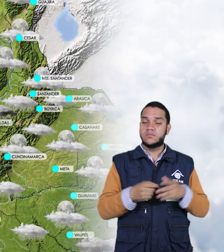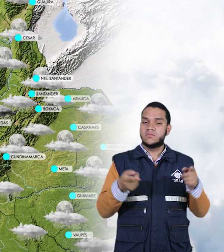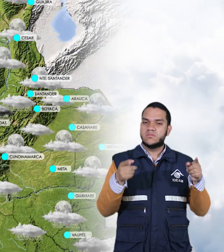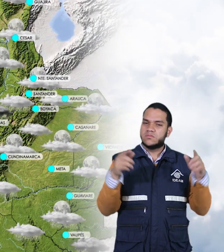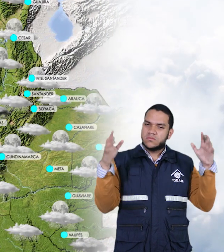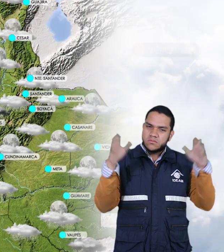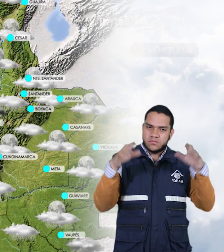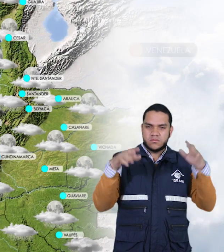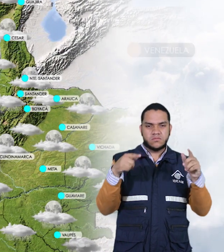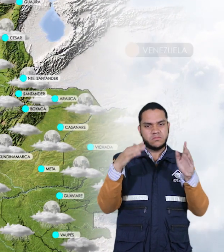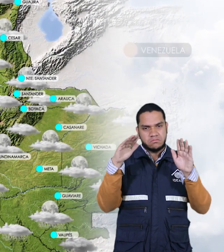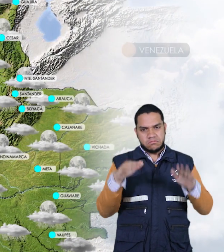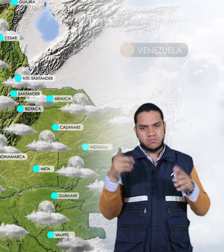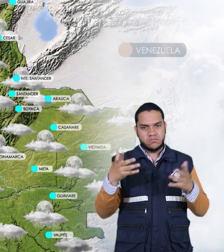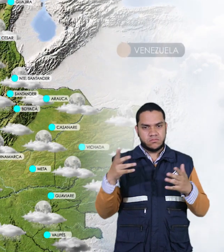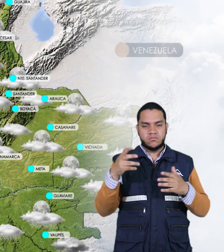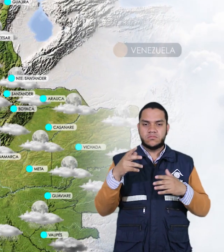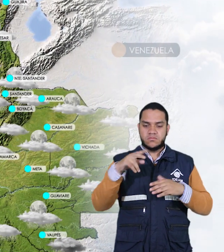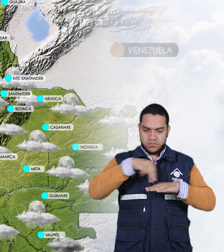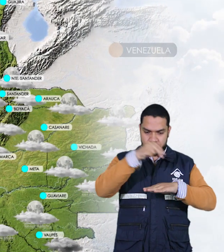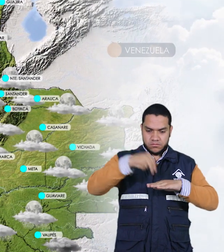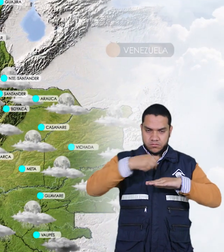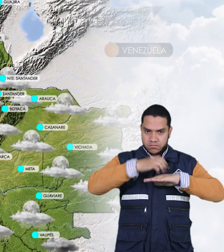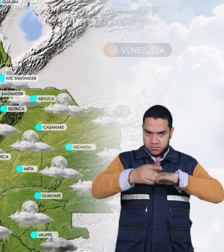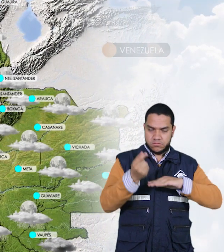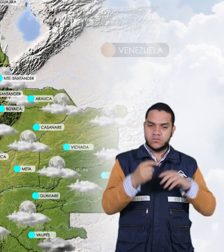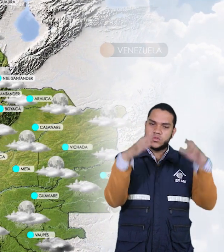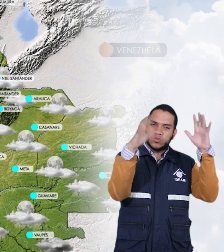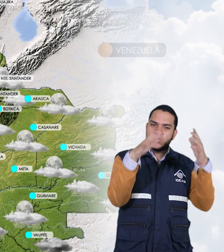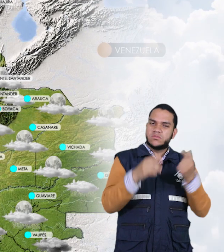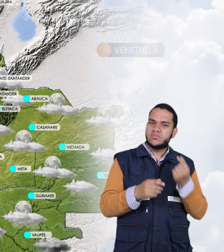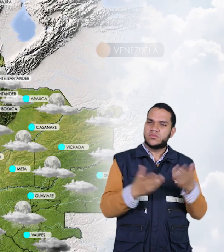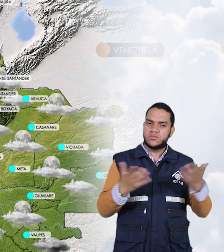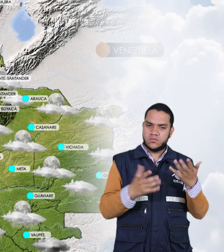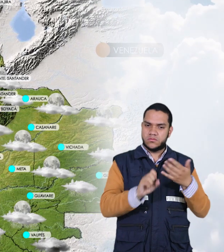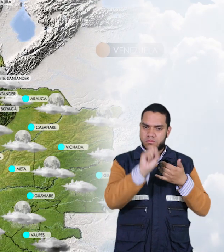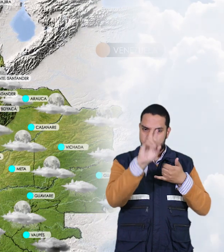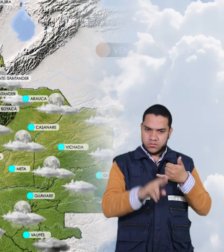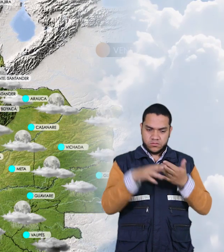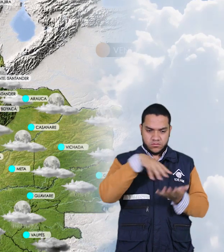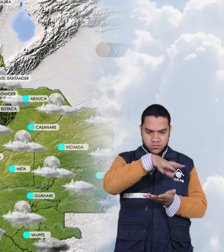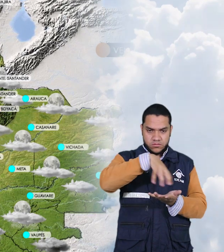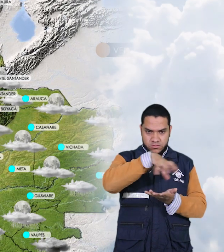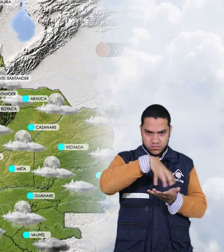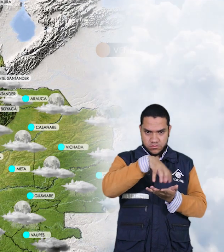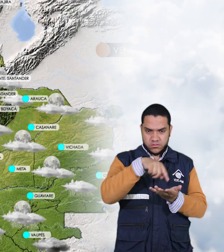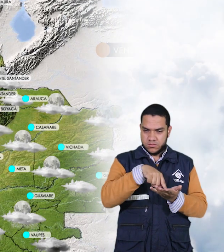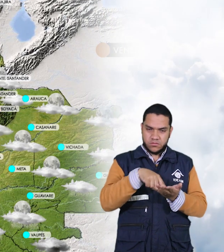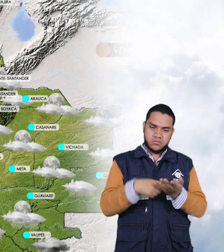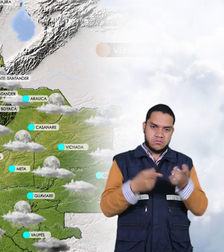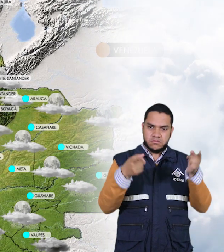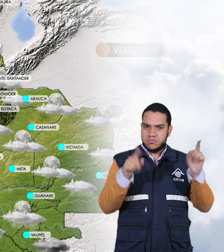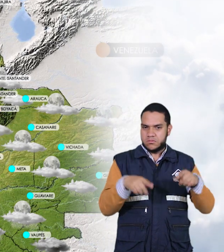el litoral de Nariño. Para la región andina se esperan lluvias de carácter ligero sobre el sur del departamento de Santander, un poco más